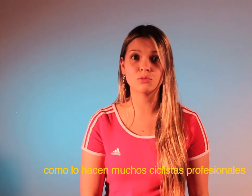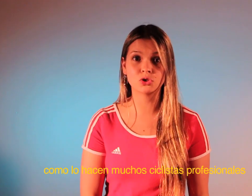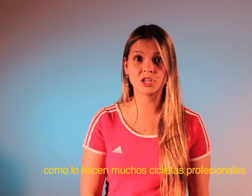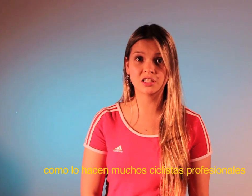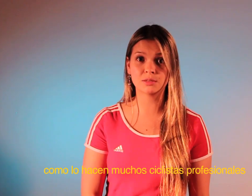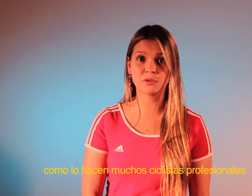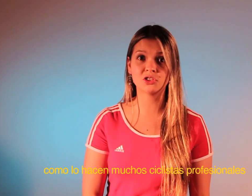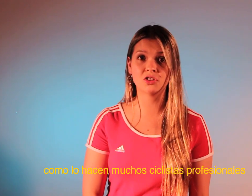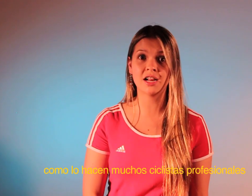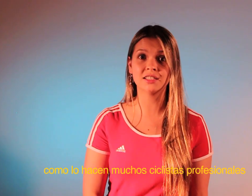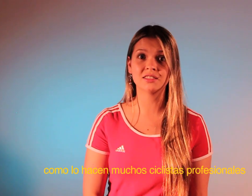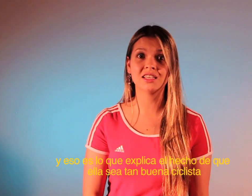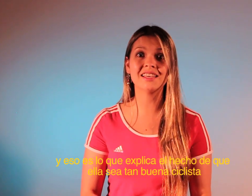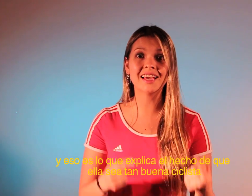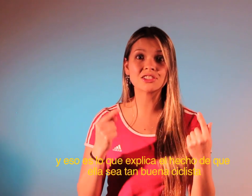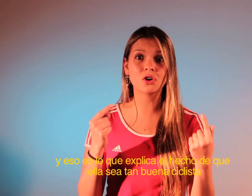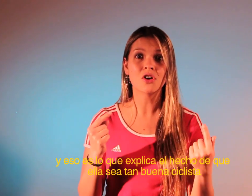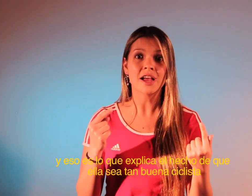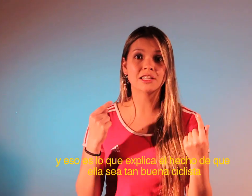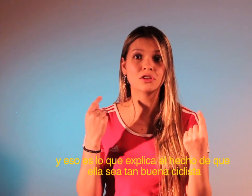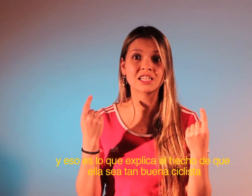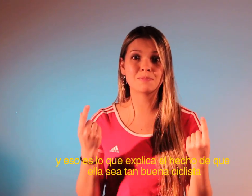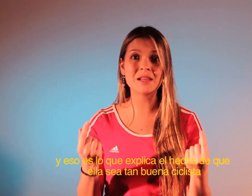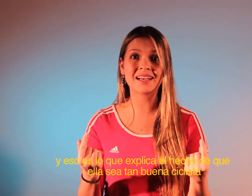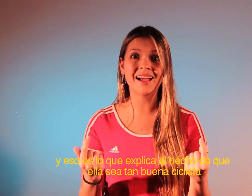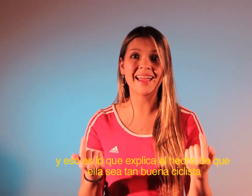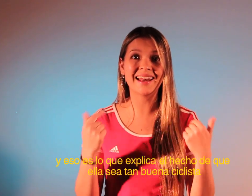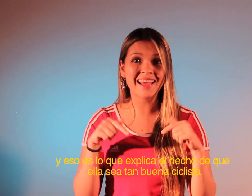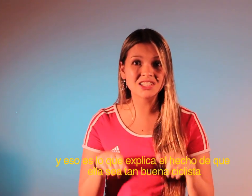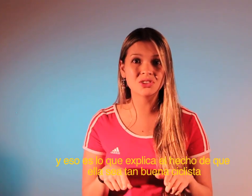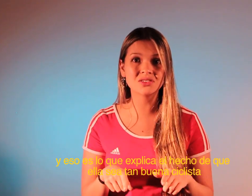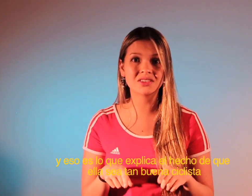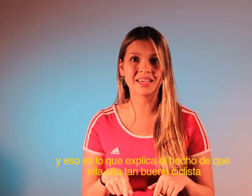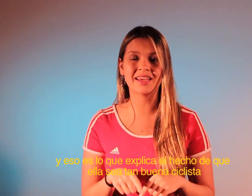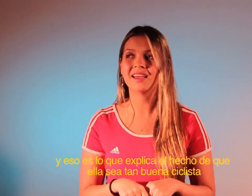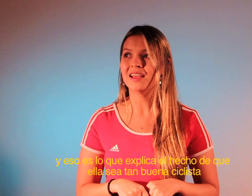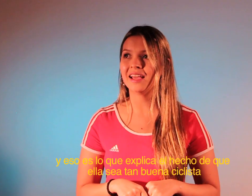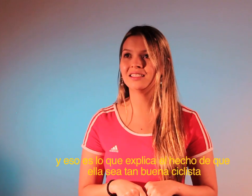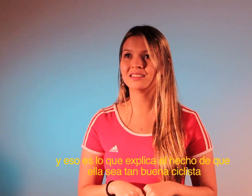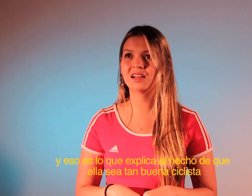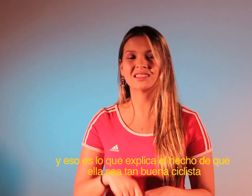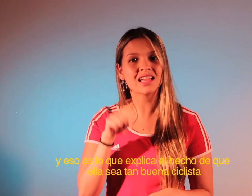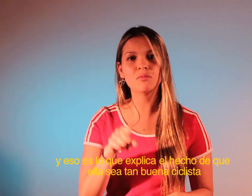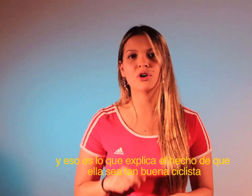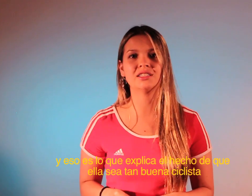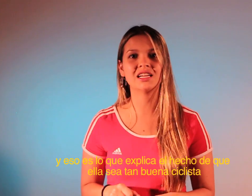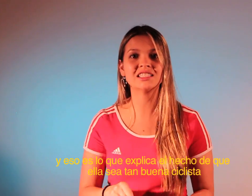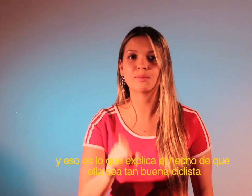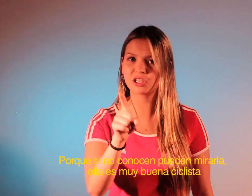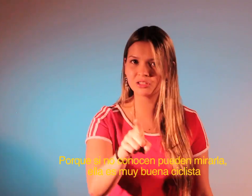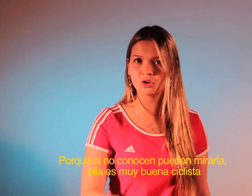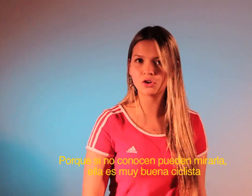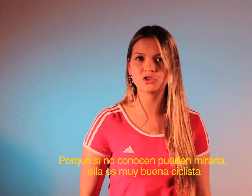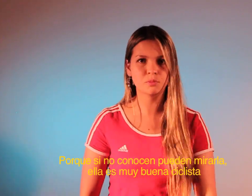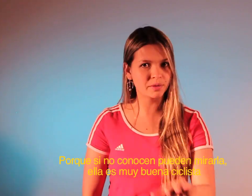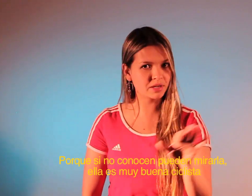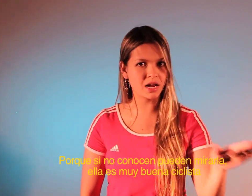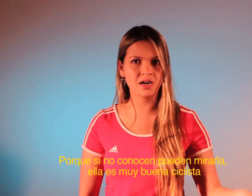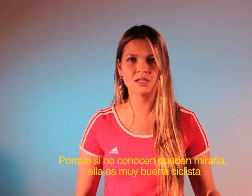muchos ciclistas profesionales. Y eso es lo que explica el hecho de que ella sea tan buena ciclista. Porque si no conocen pueden mirarla, ella